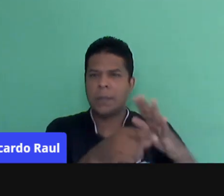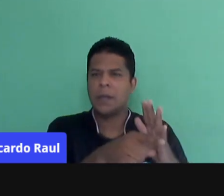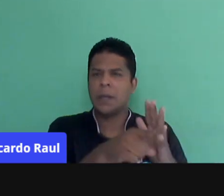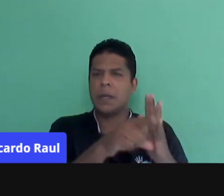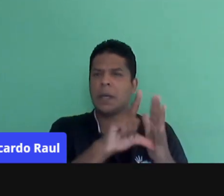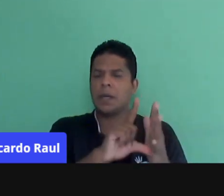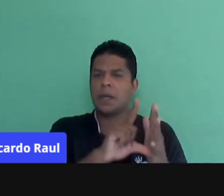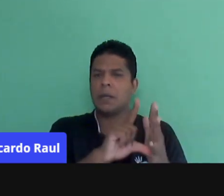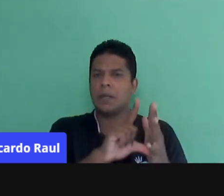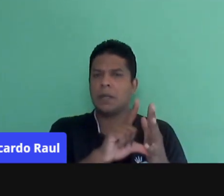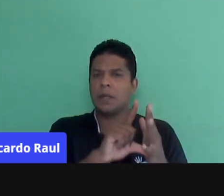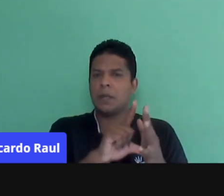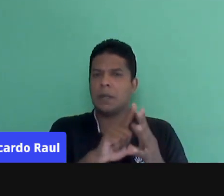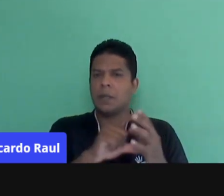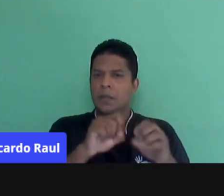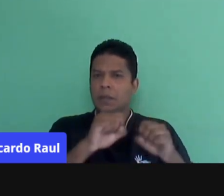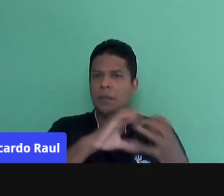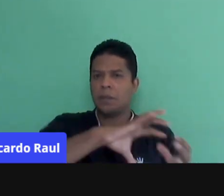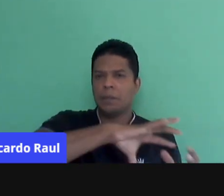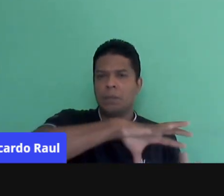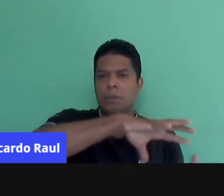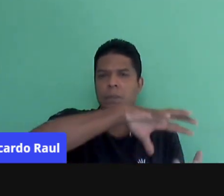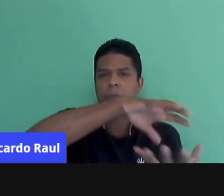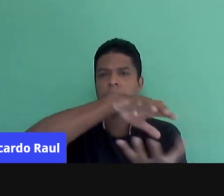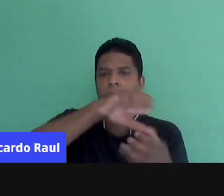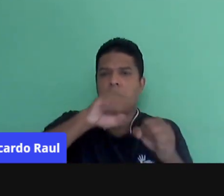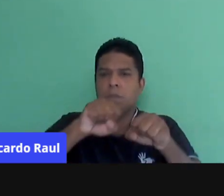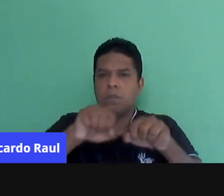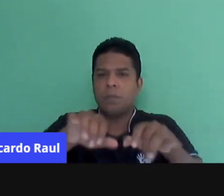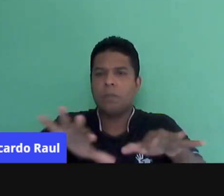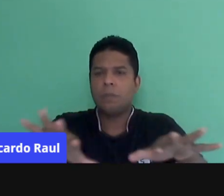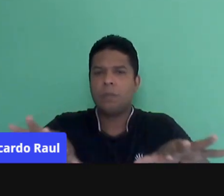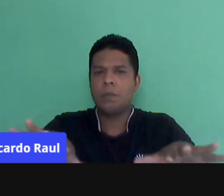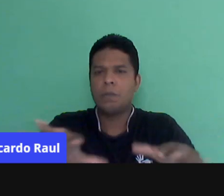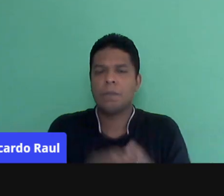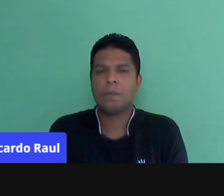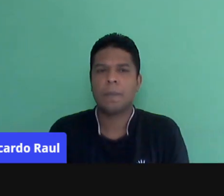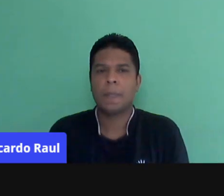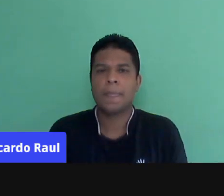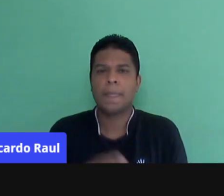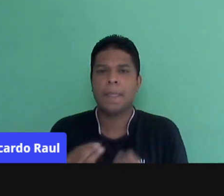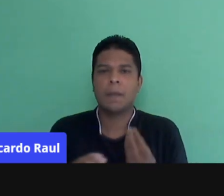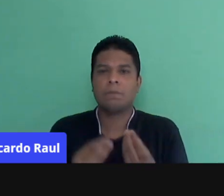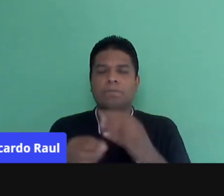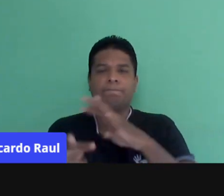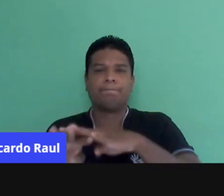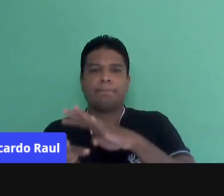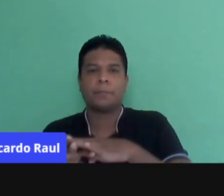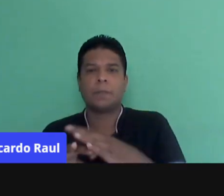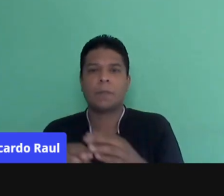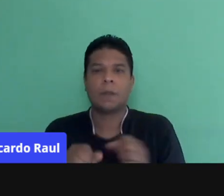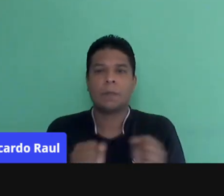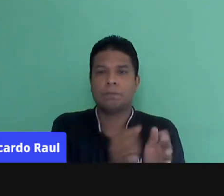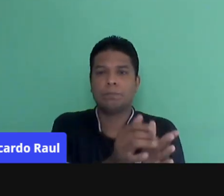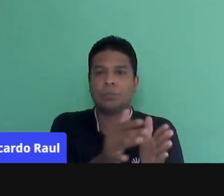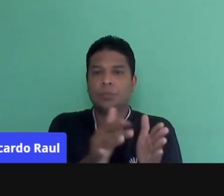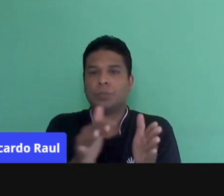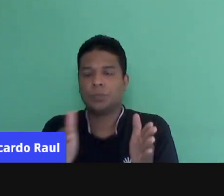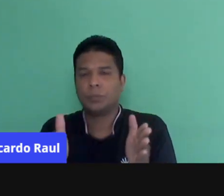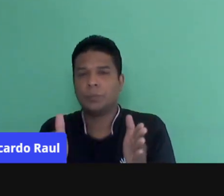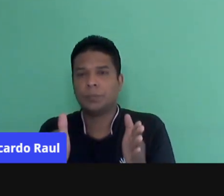tinha, né, de panorama em relação a essas aulas de matemática? E o que nós temos durante a pandemia?